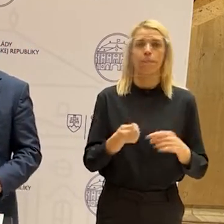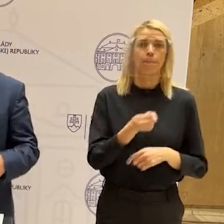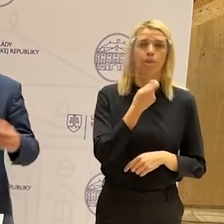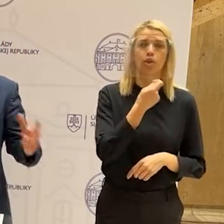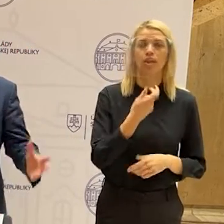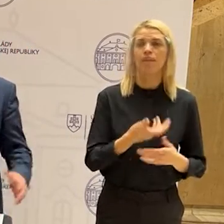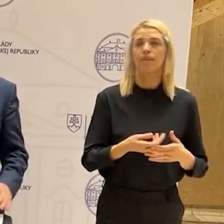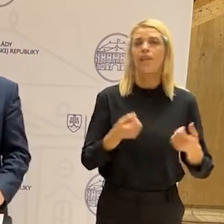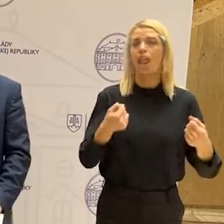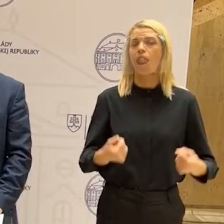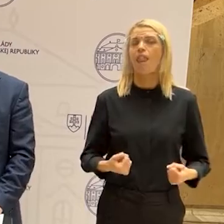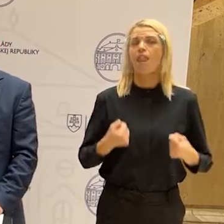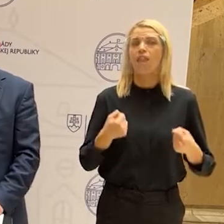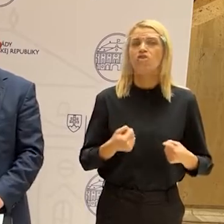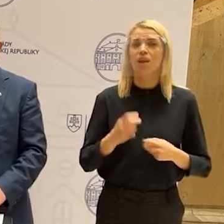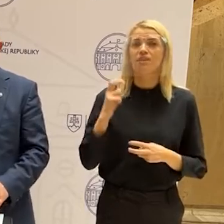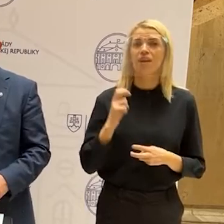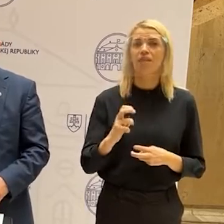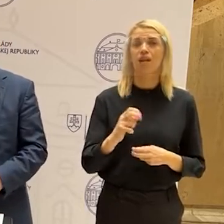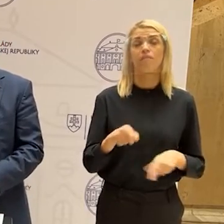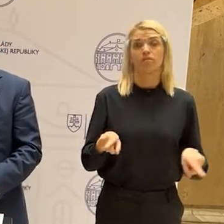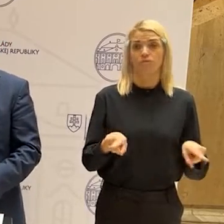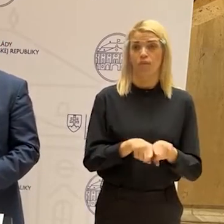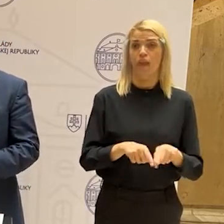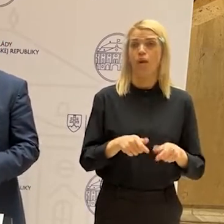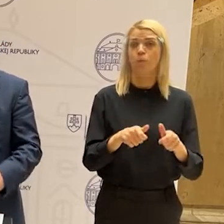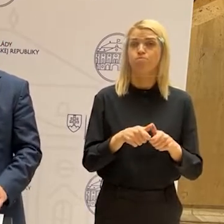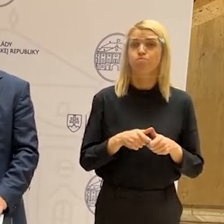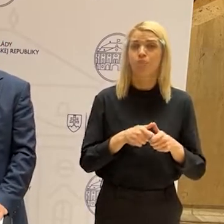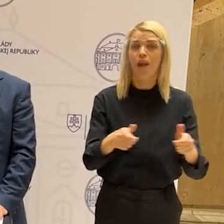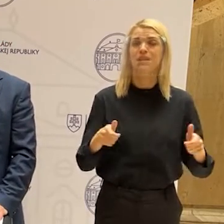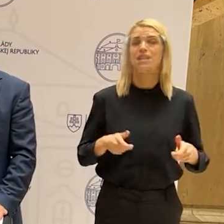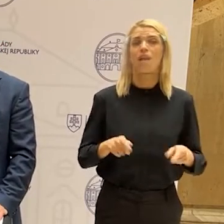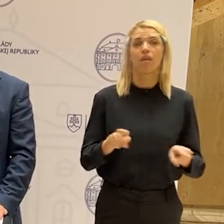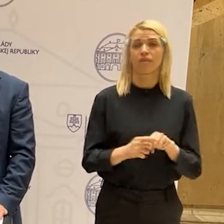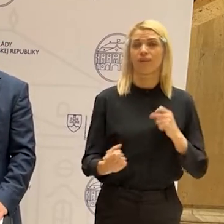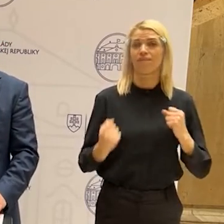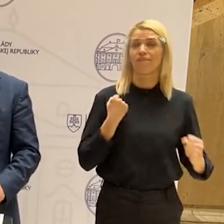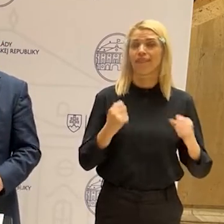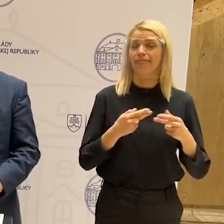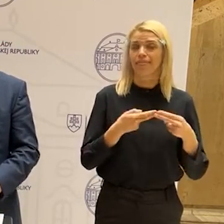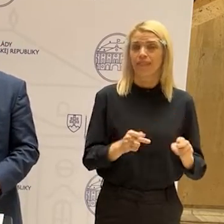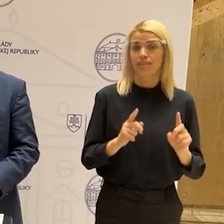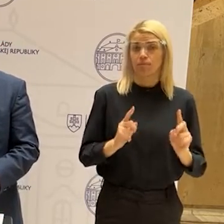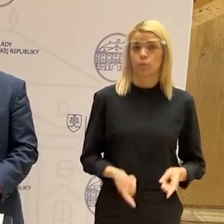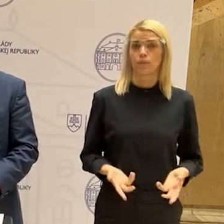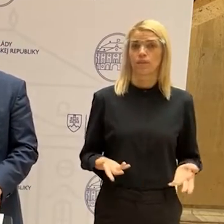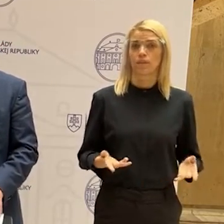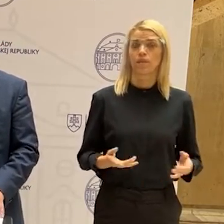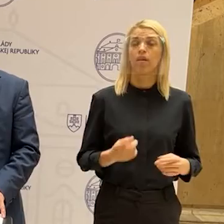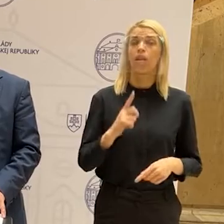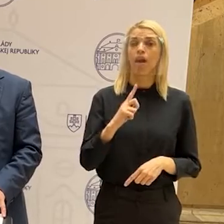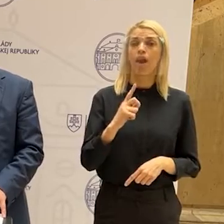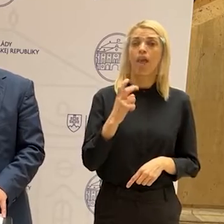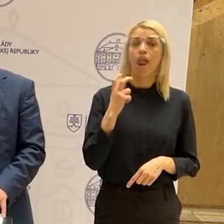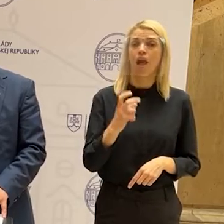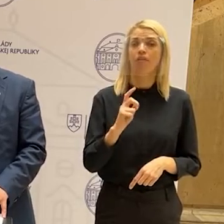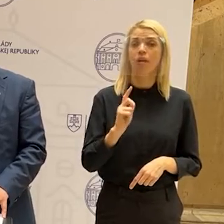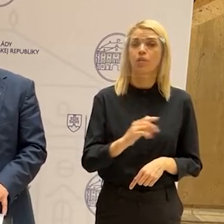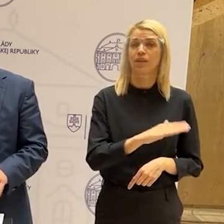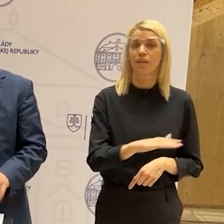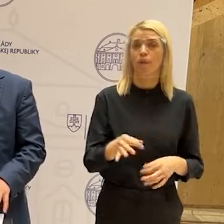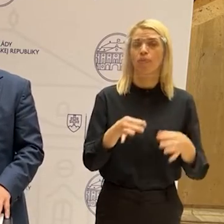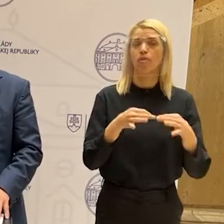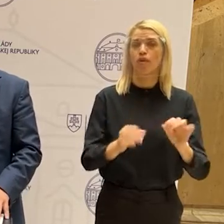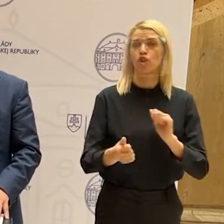alebo lyžiarské vleky, tak musí sa otvoriť aj bazén, musí sa otvoriť aj fitness centrum a hlavne sa musí dovoliť deťom